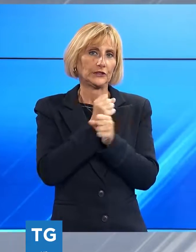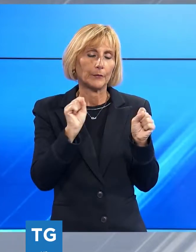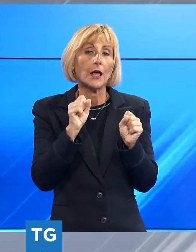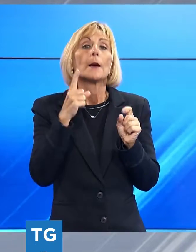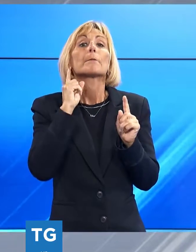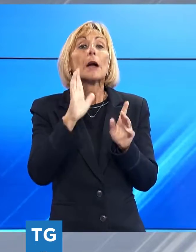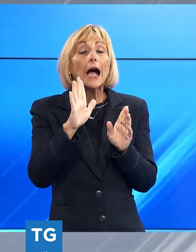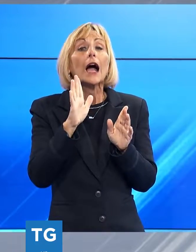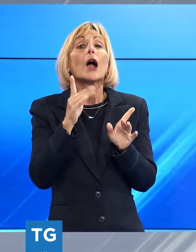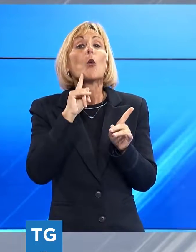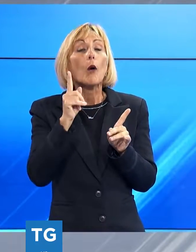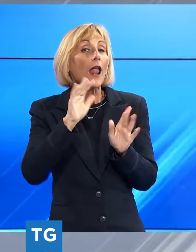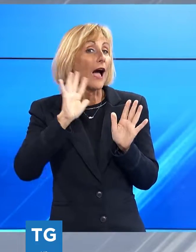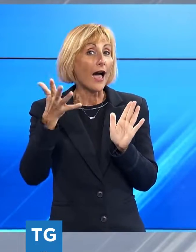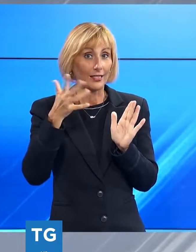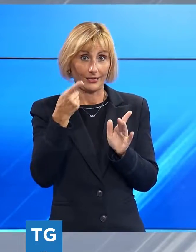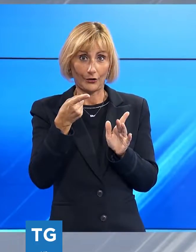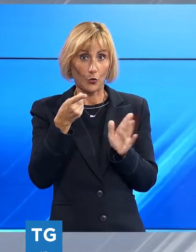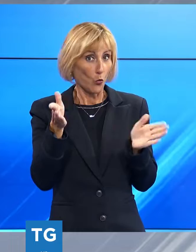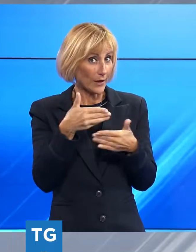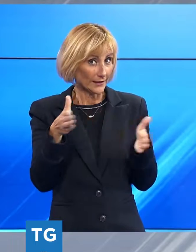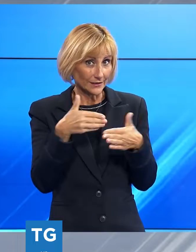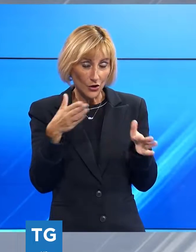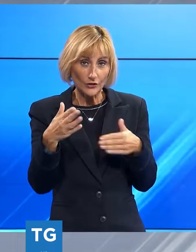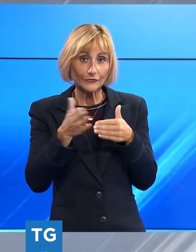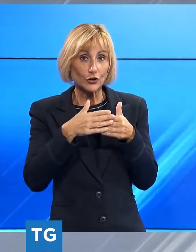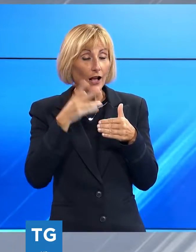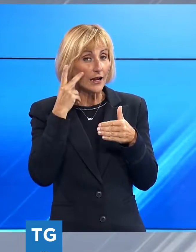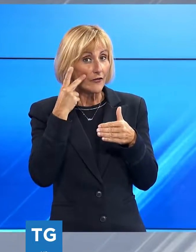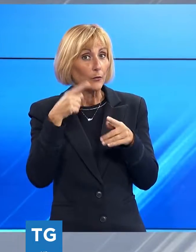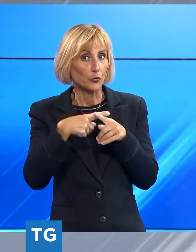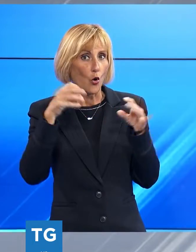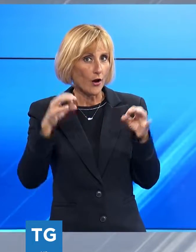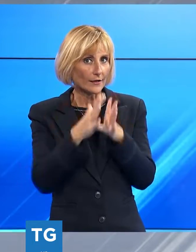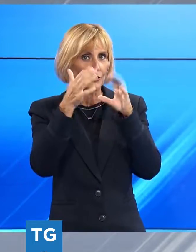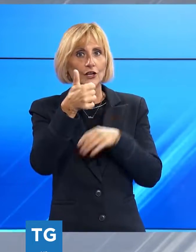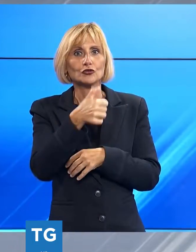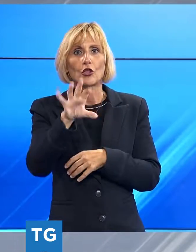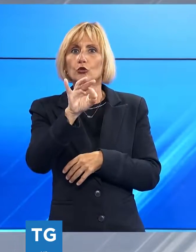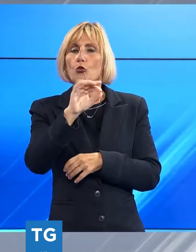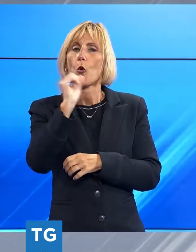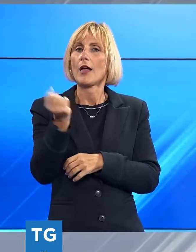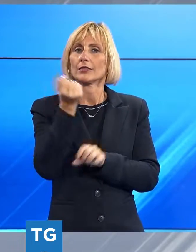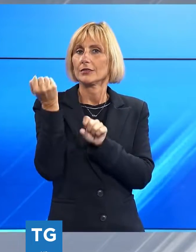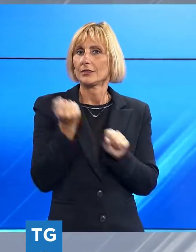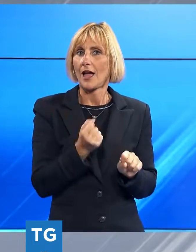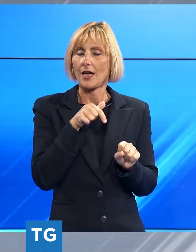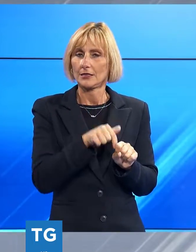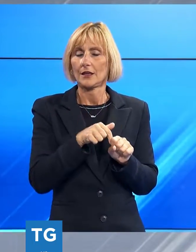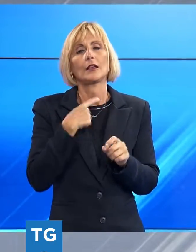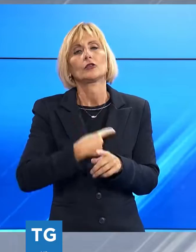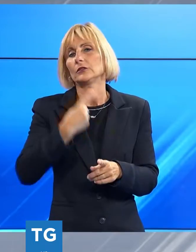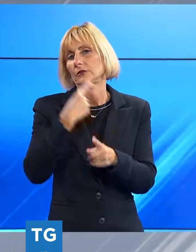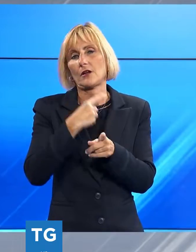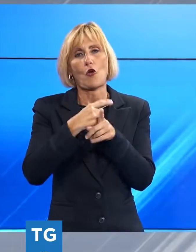Carnevale indubbiamente sì, e ci sembra che, almeno per quanto riguarda i 150 anni di questa manifestazione, sia un tributo doveroso. Per